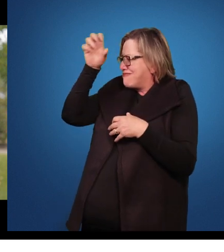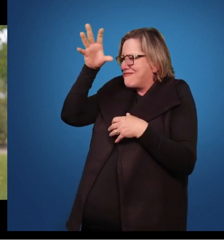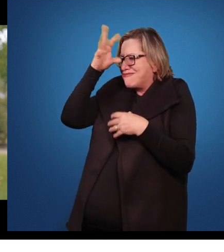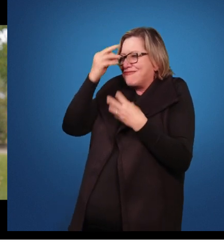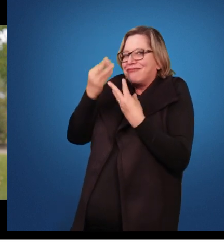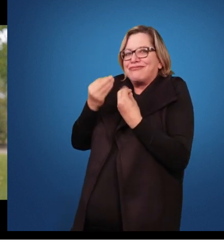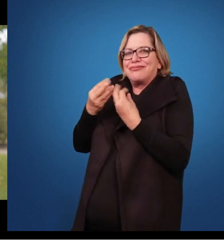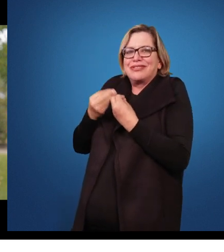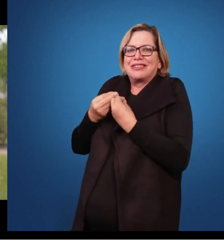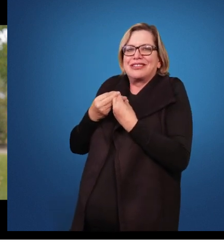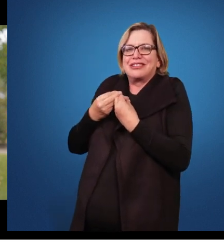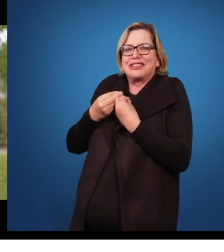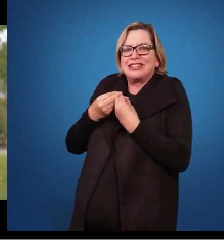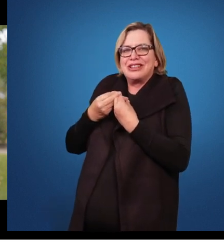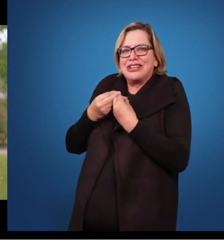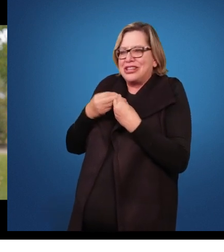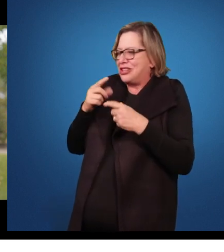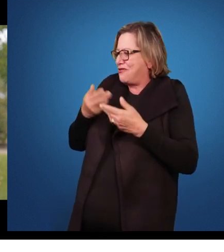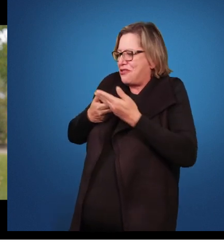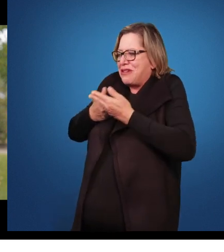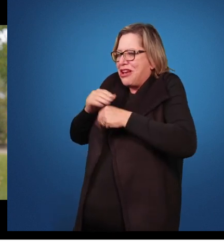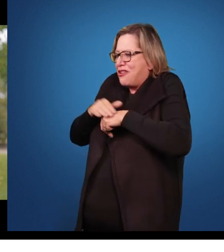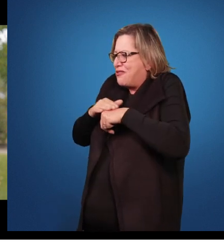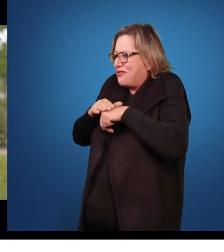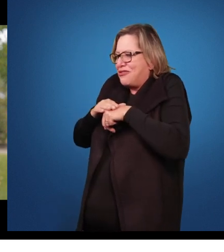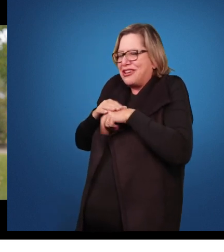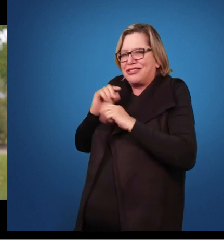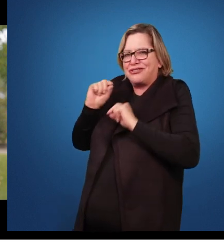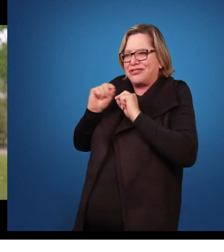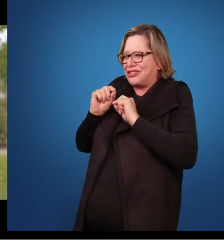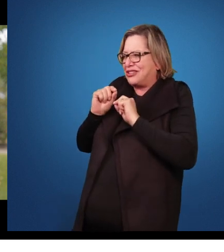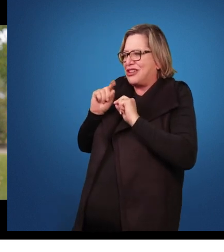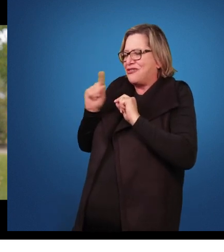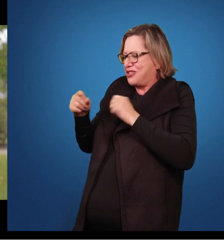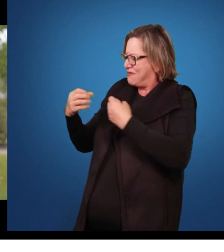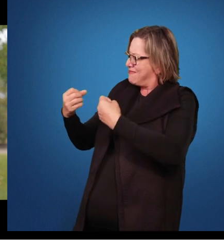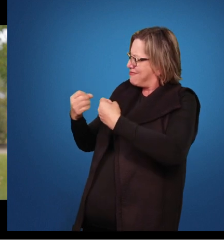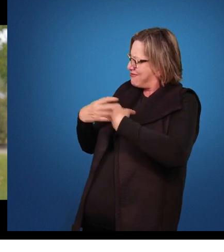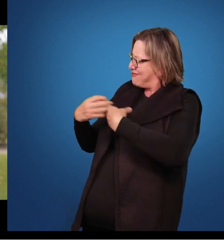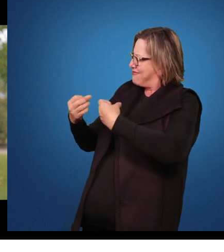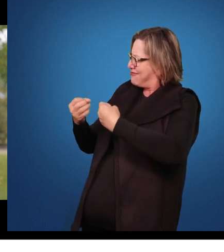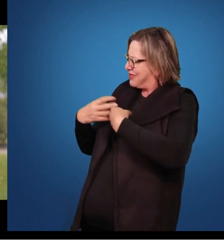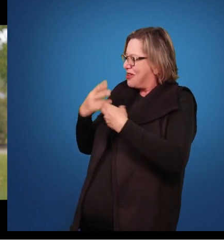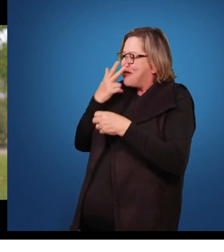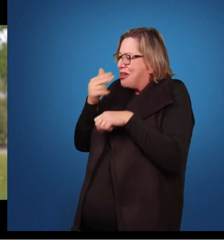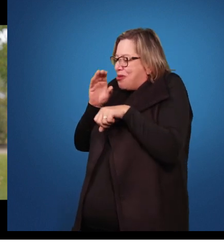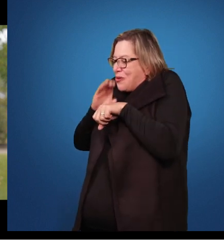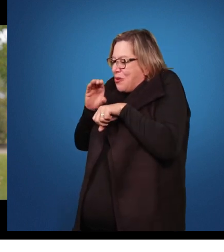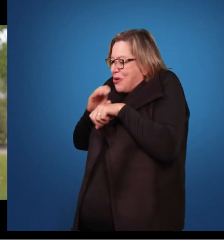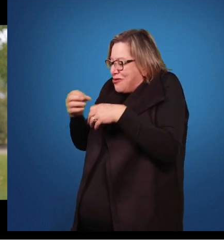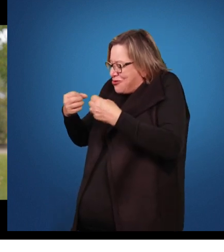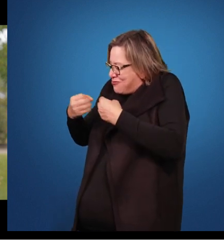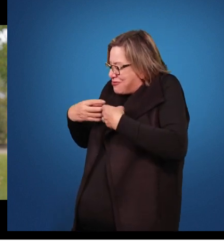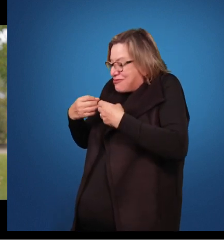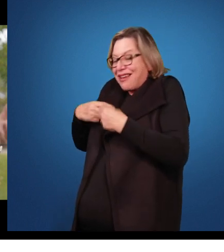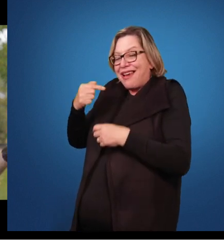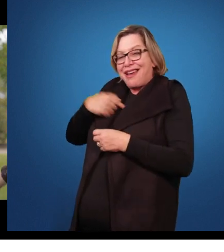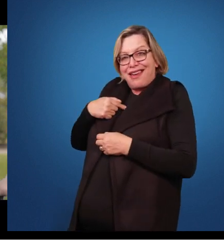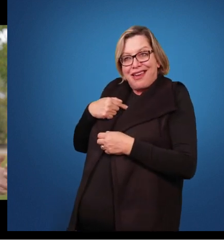e que não foi uma entrevista. Na realidade, foi uma aula, um mini curso, no meu caso especificamente, para a equipe que está